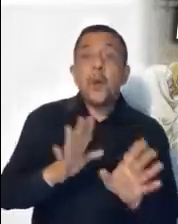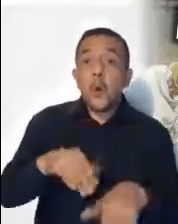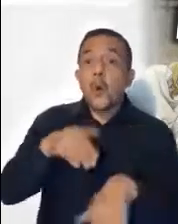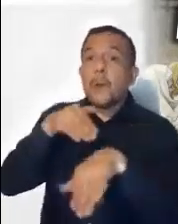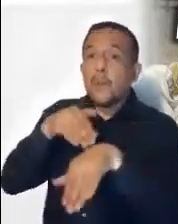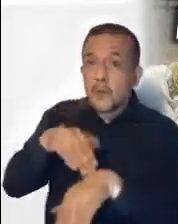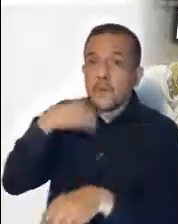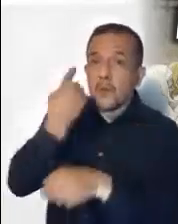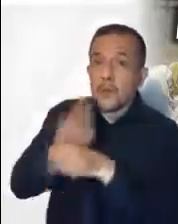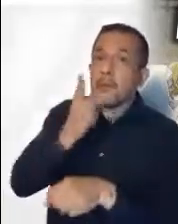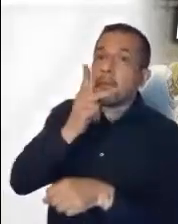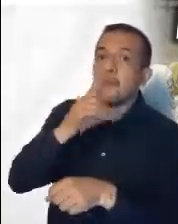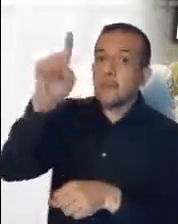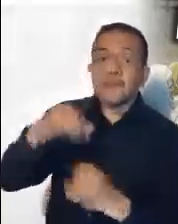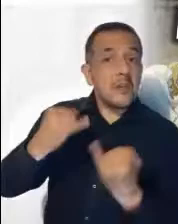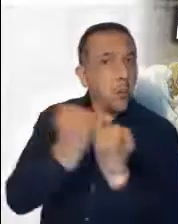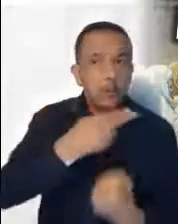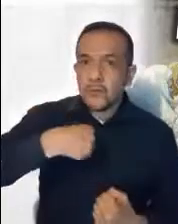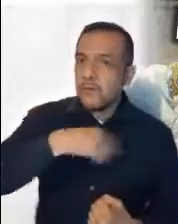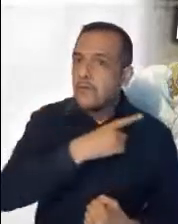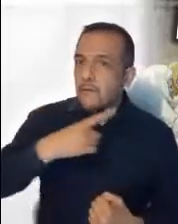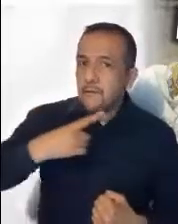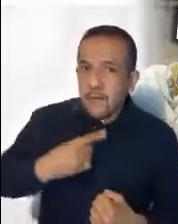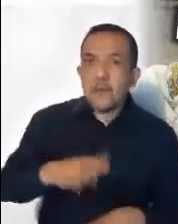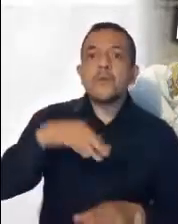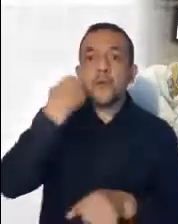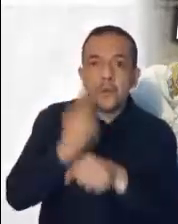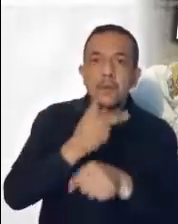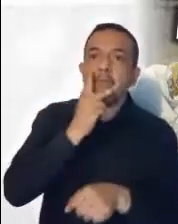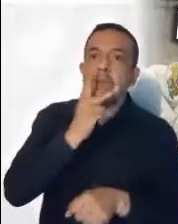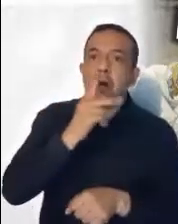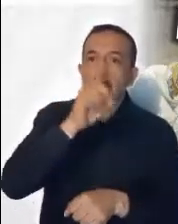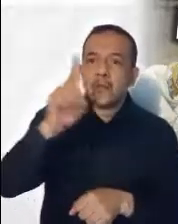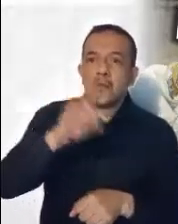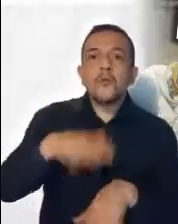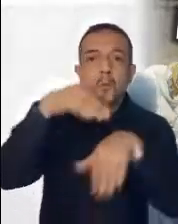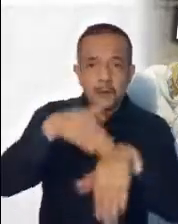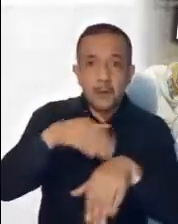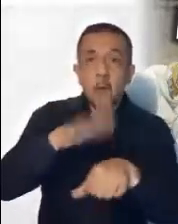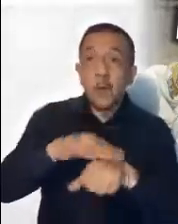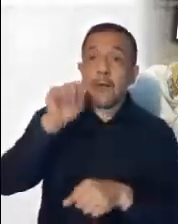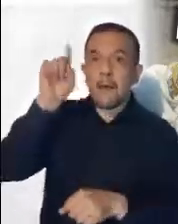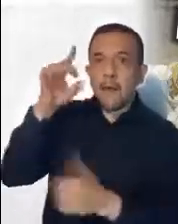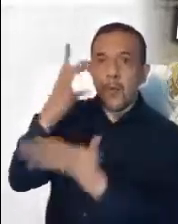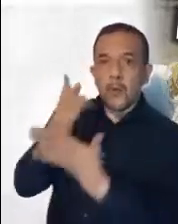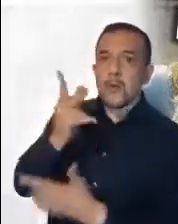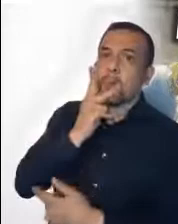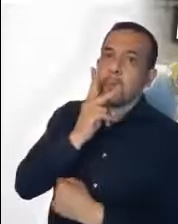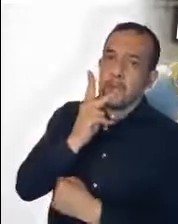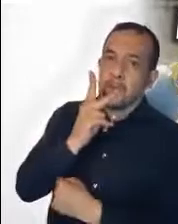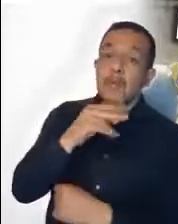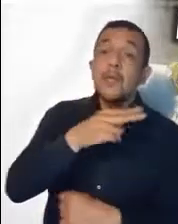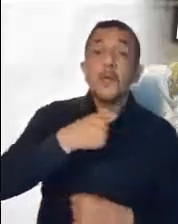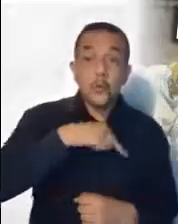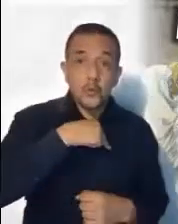ser la razón de actuar de nosotros los cristianos. Porque tenemos un solo Padre, porque nos